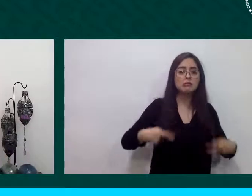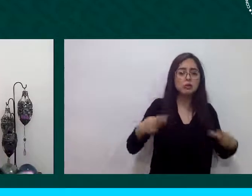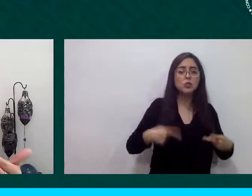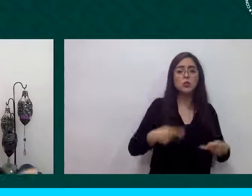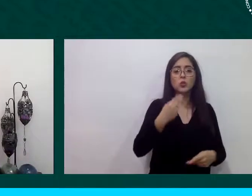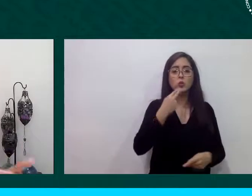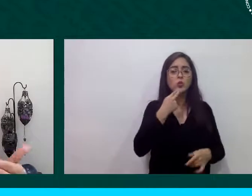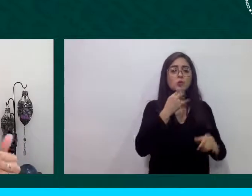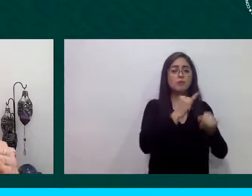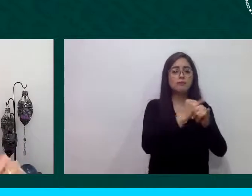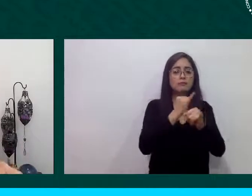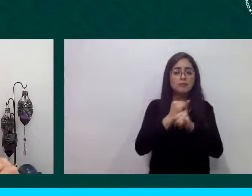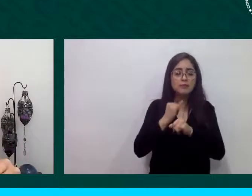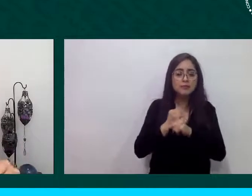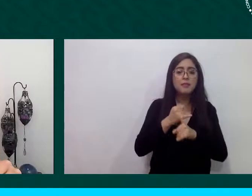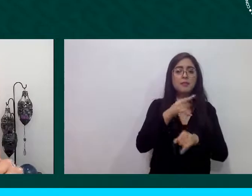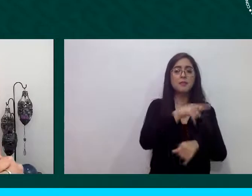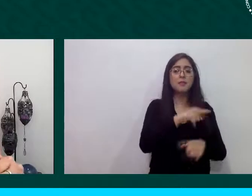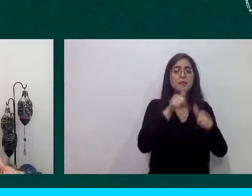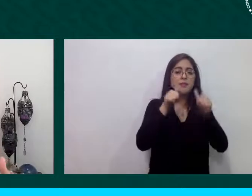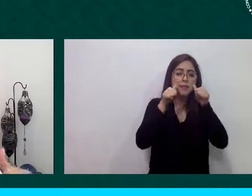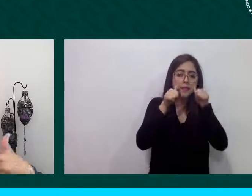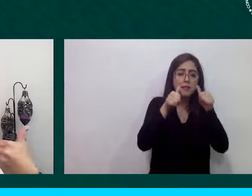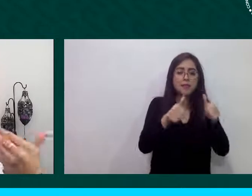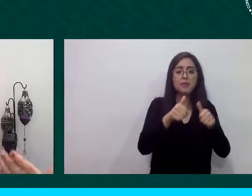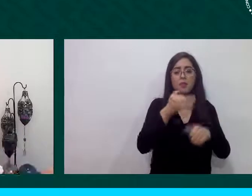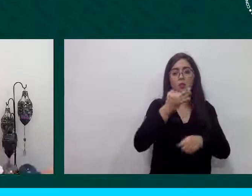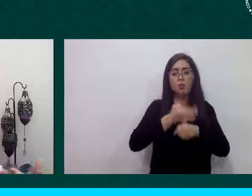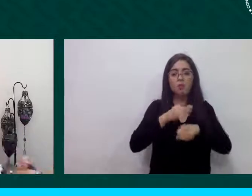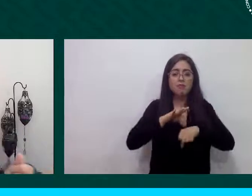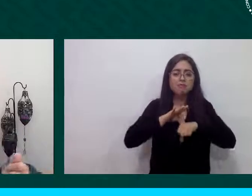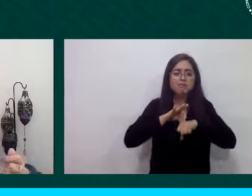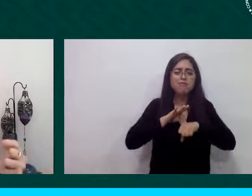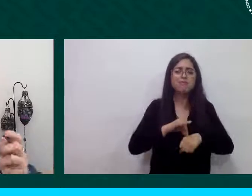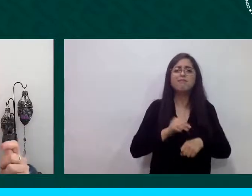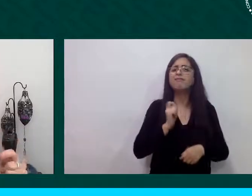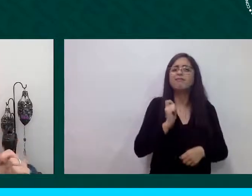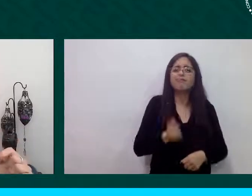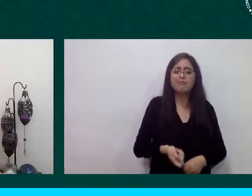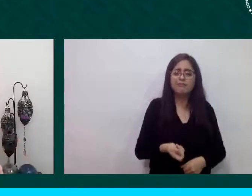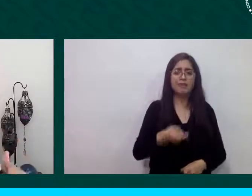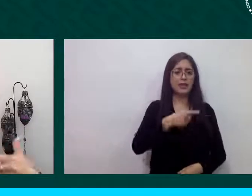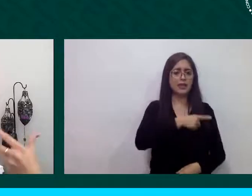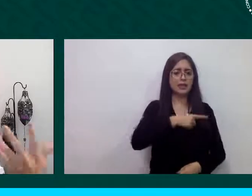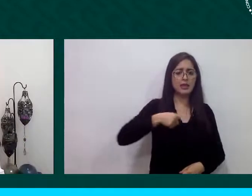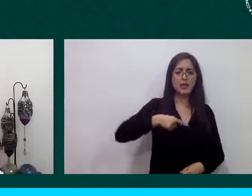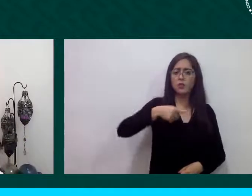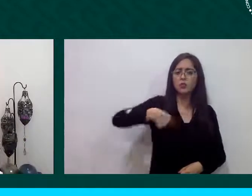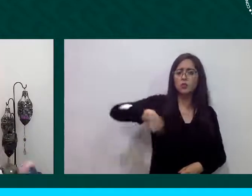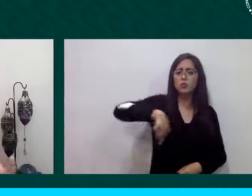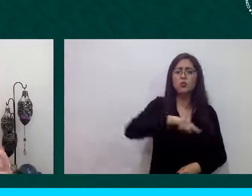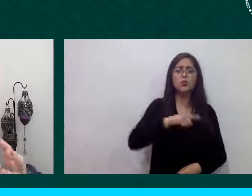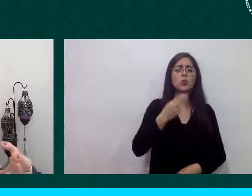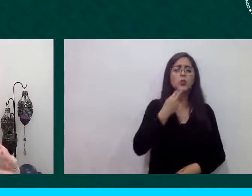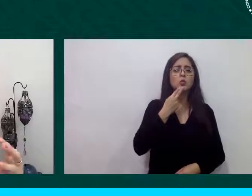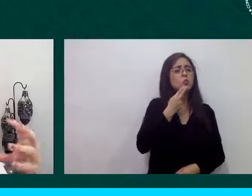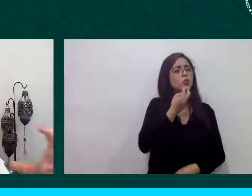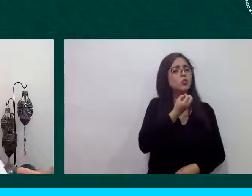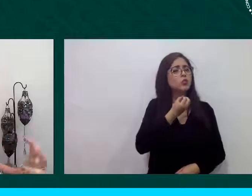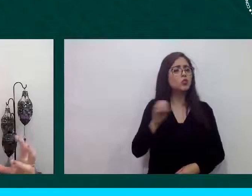a una nueva realidad en el cual se tiene que obviamente utilizar estos cubrebocas se tiene que hacer por supuesto este lavado de